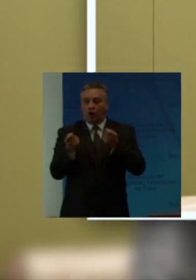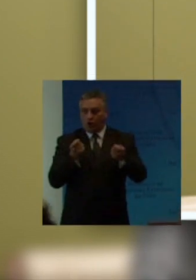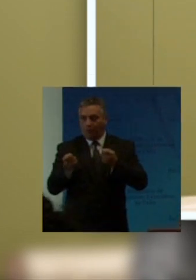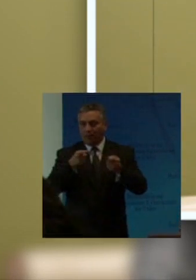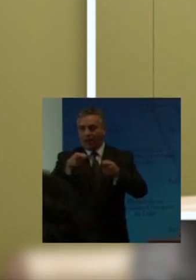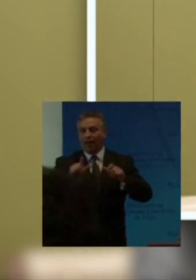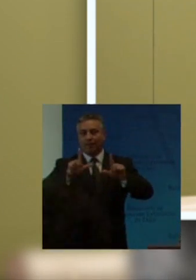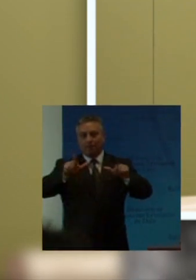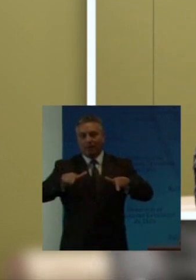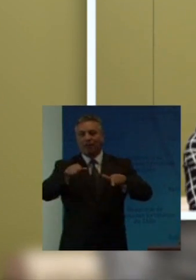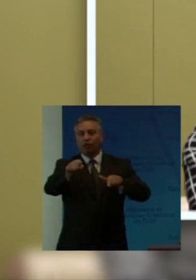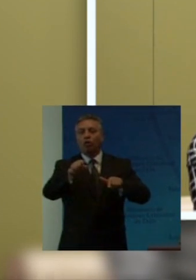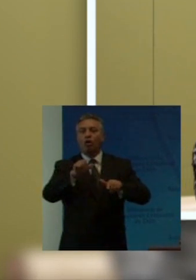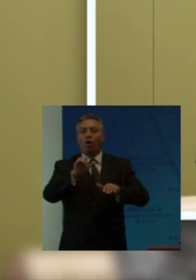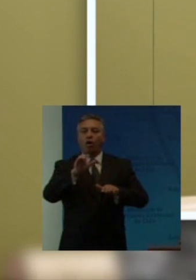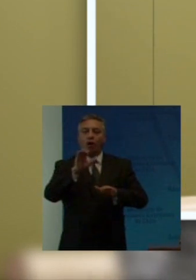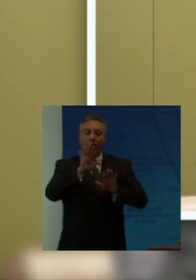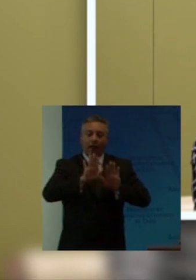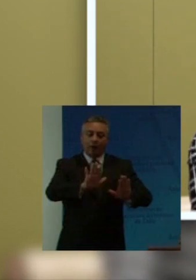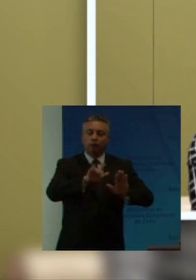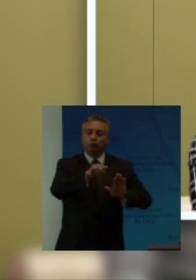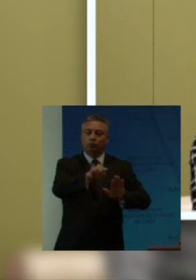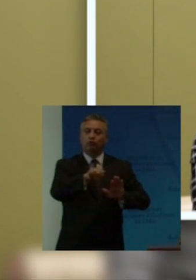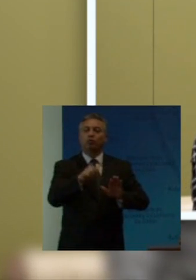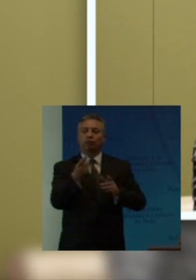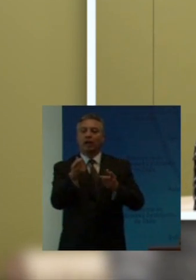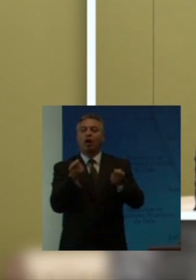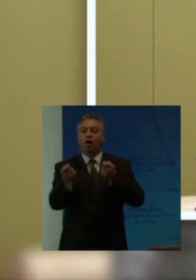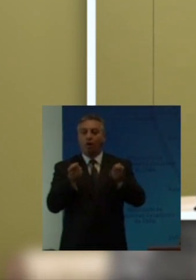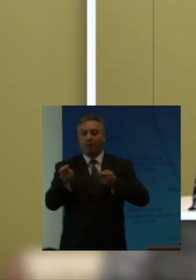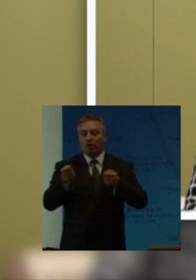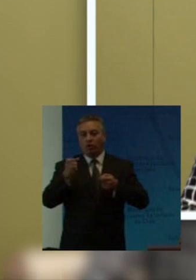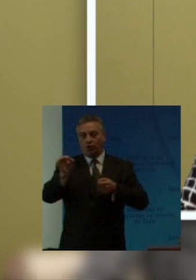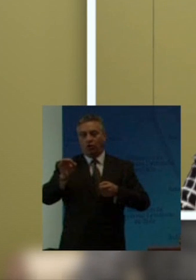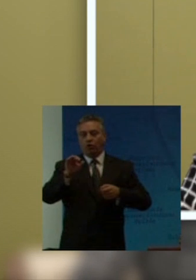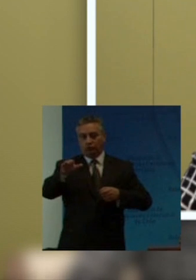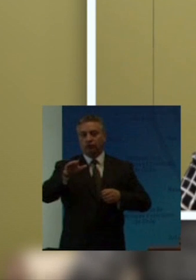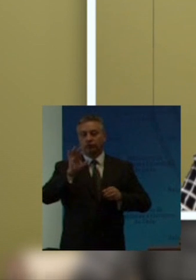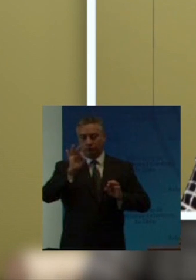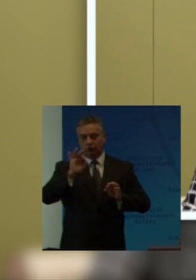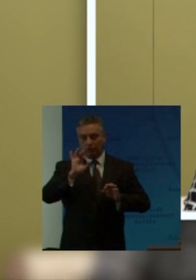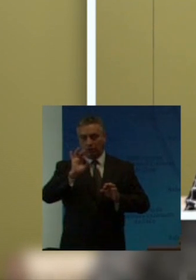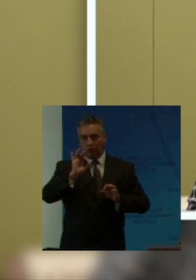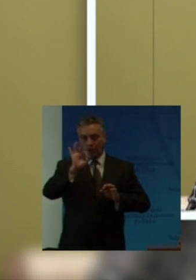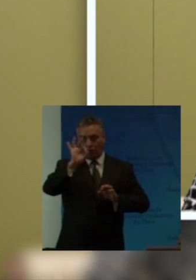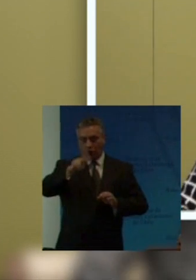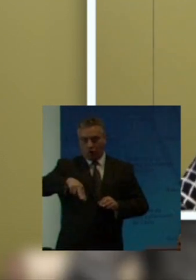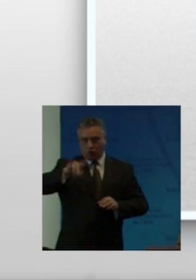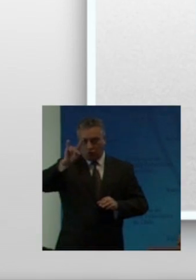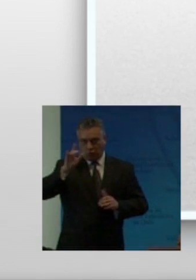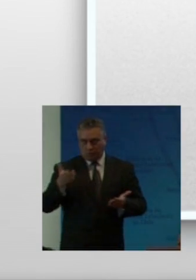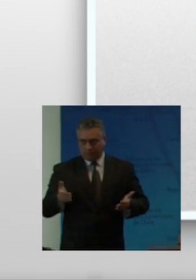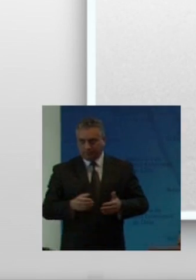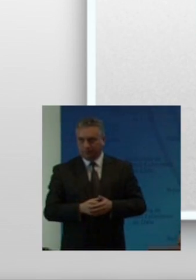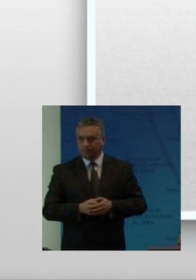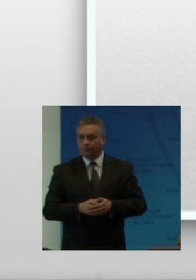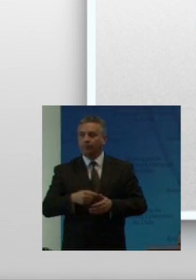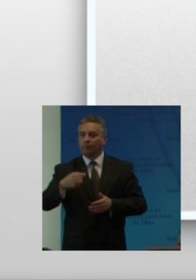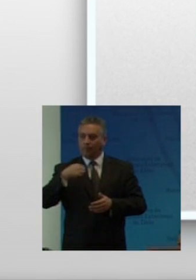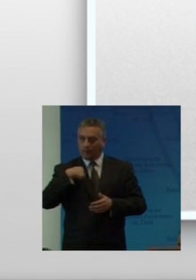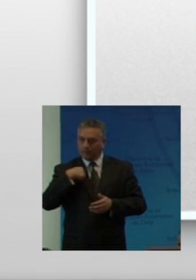Departamento de Asuntos Económicos y Sociales de Naciones Unidas muy buenos días quisiera